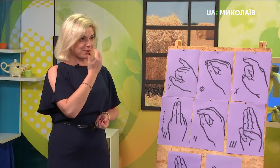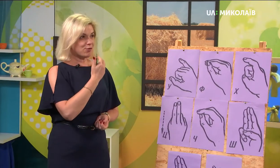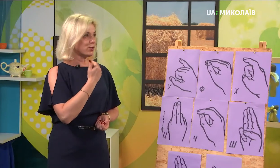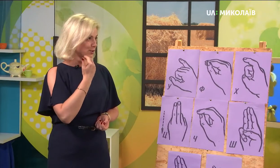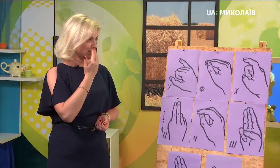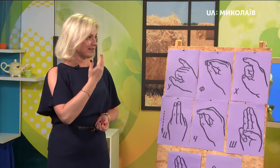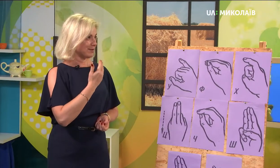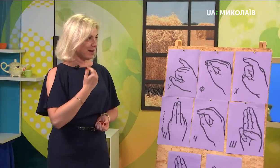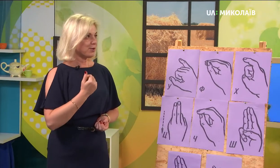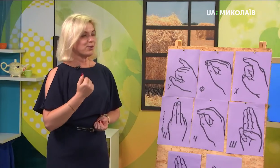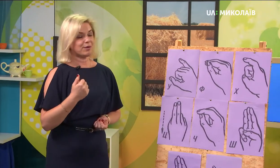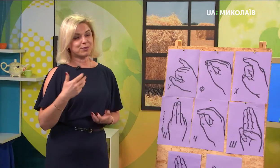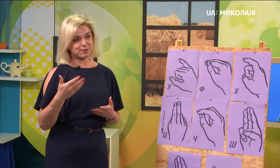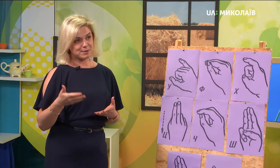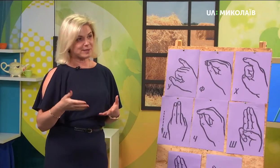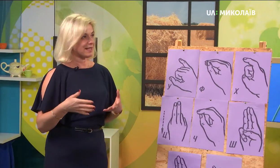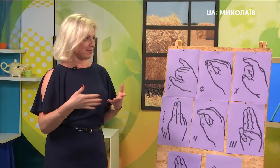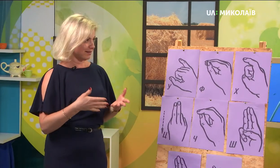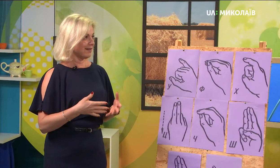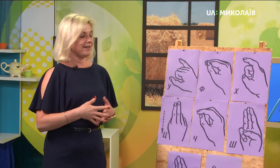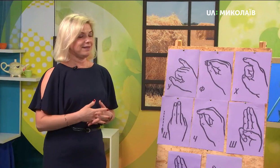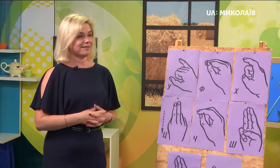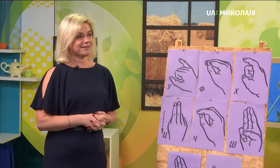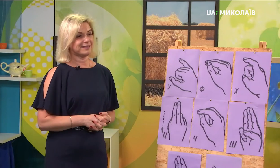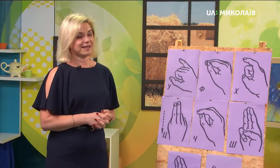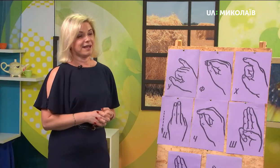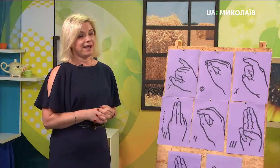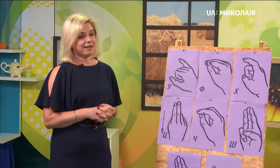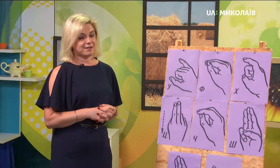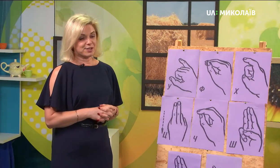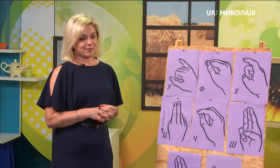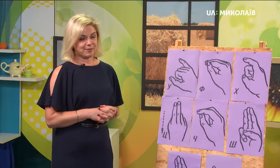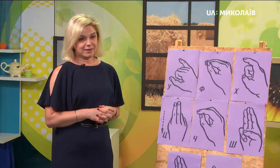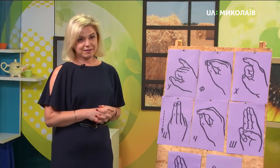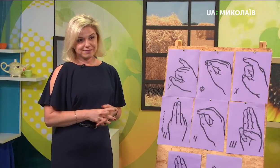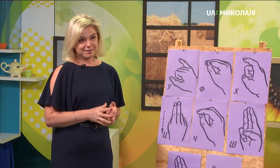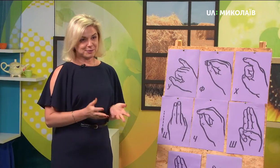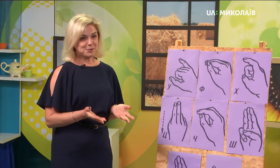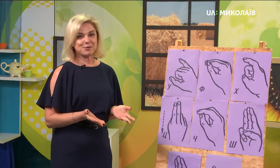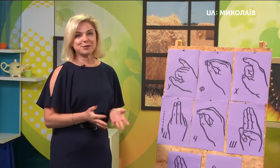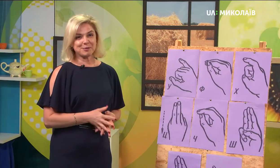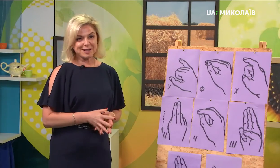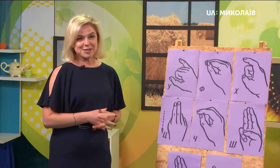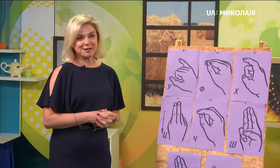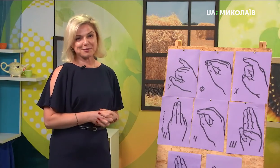проговорюєте там «дякую» або «спасибі» і таке інше. І, ну, слово «допобачення» або